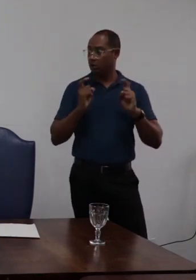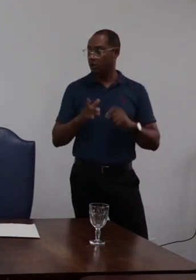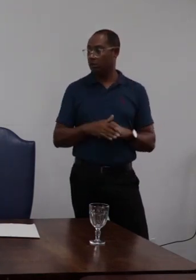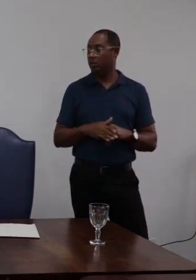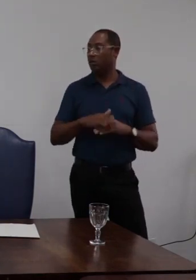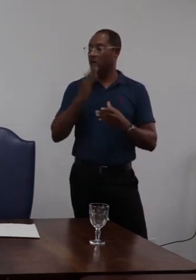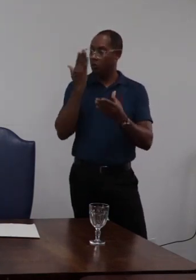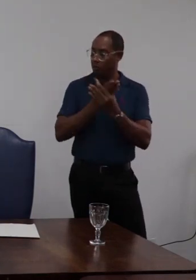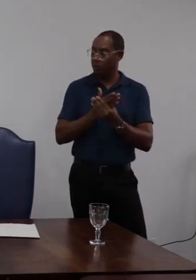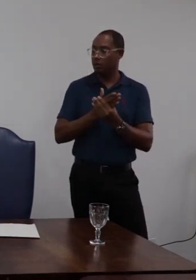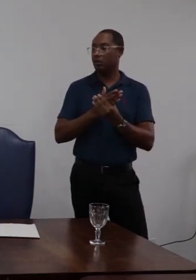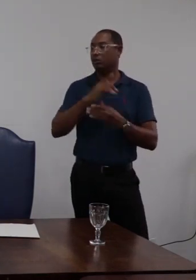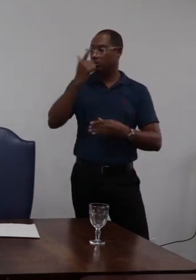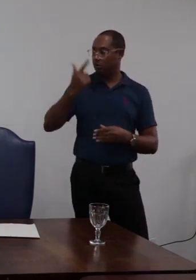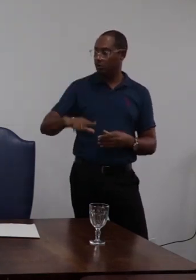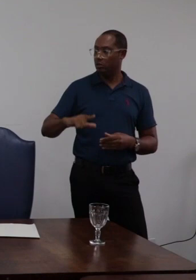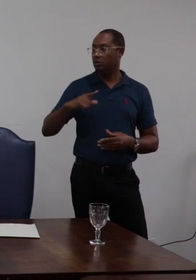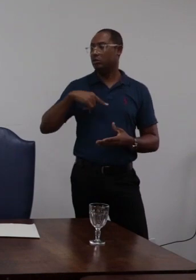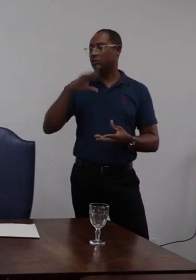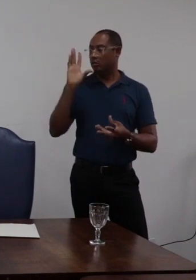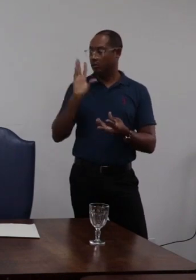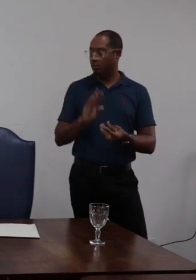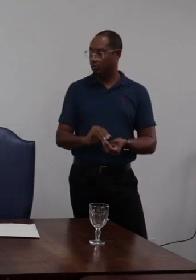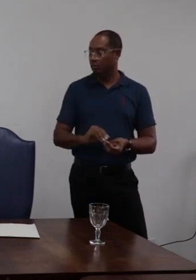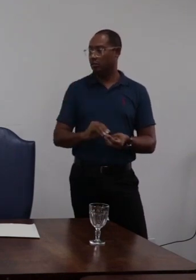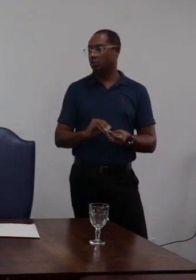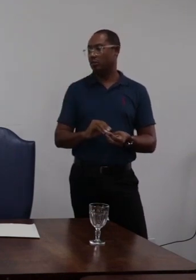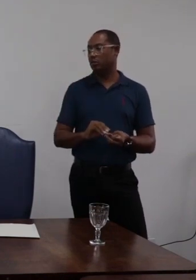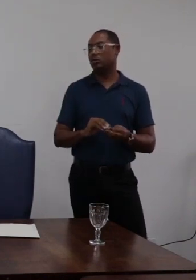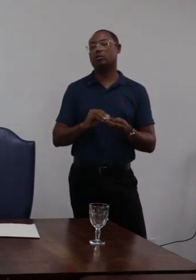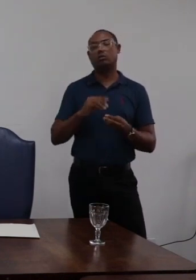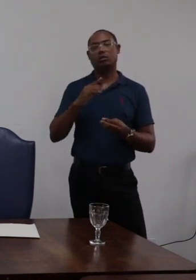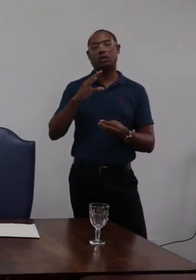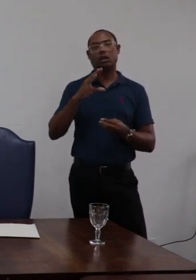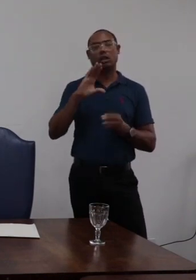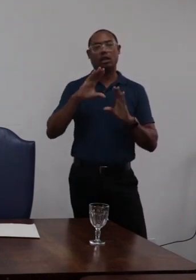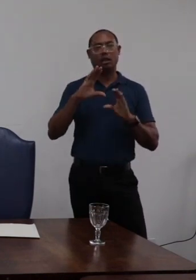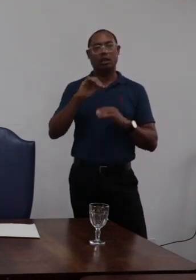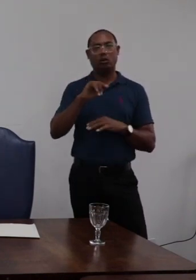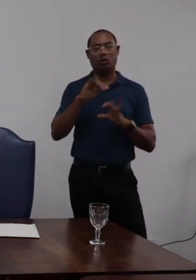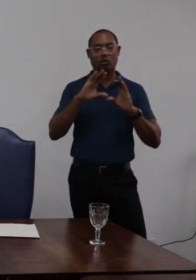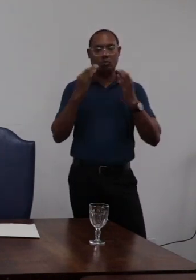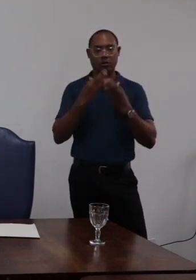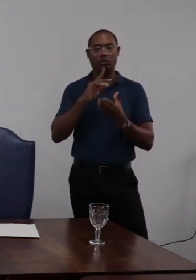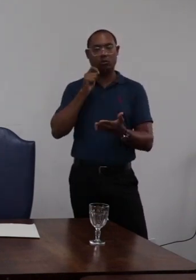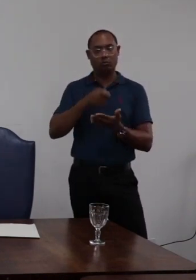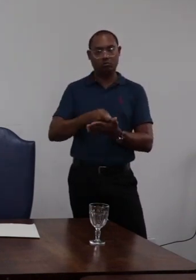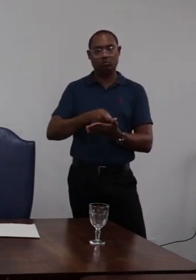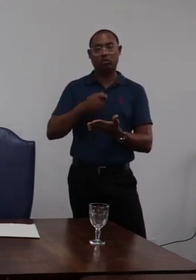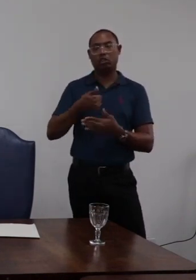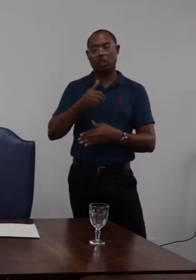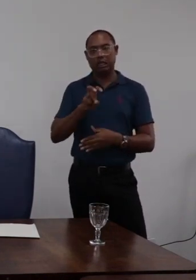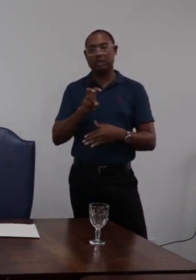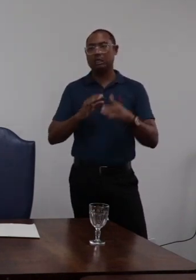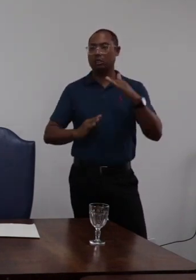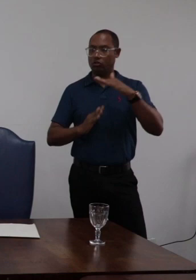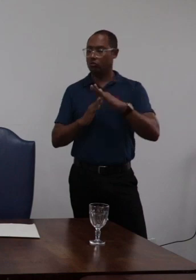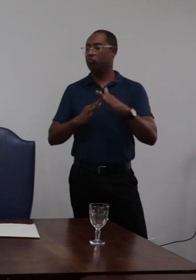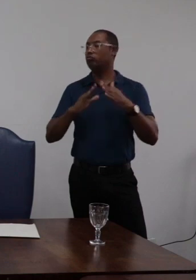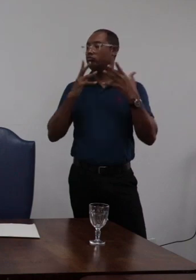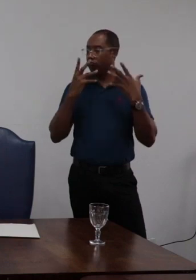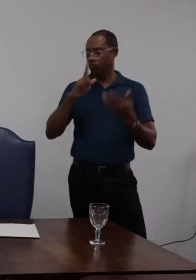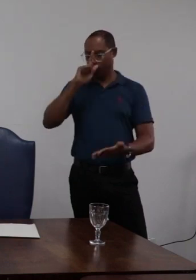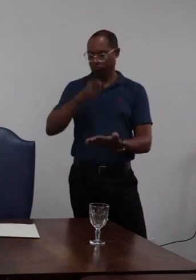esse processo que volta a dizer resumidamente a comissão de pade decide pela penalidade de advertência nós